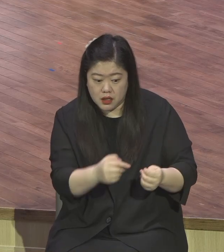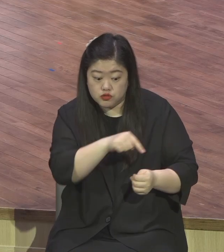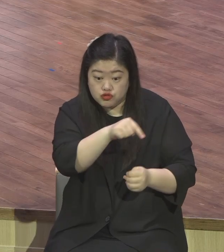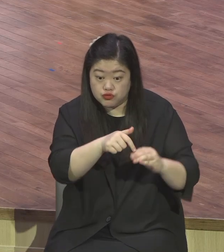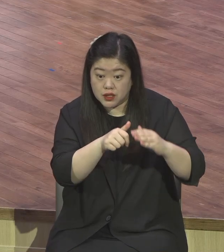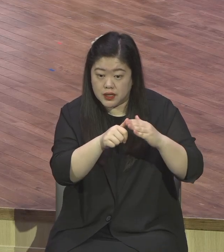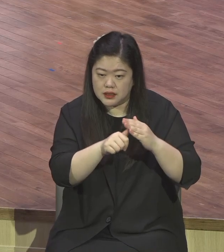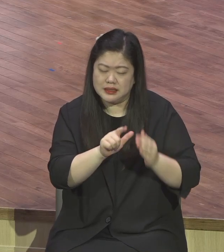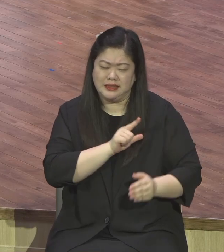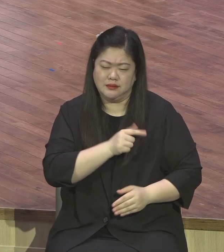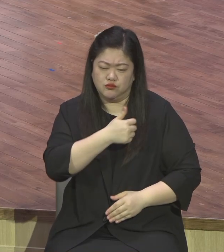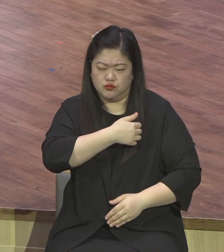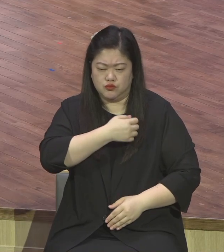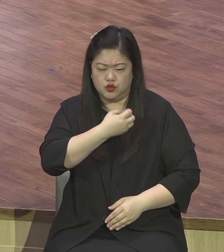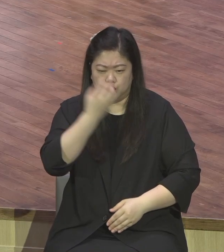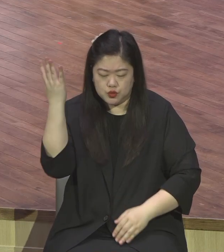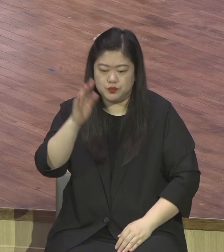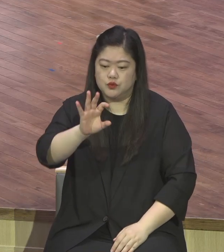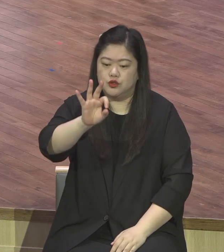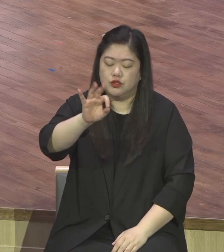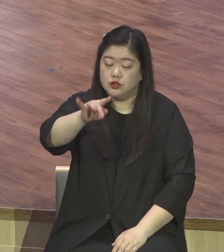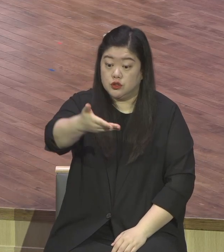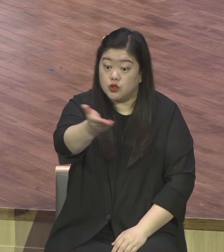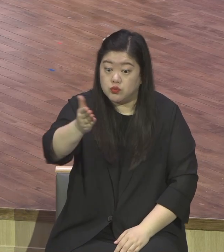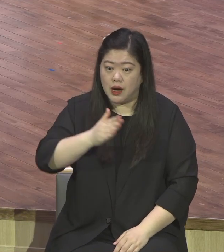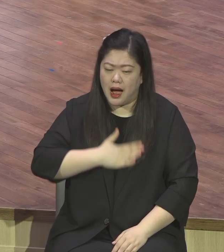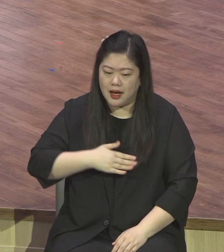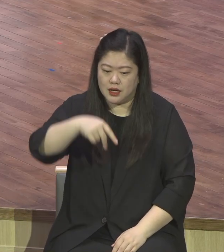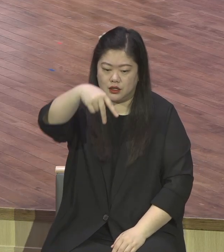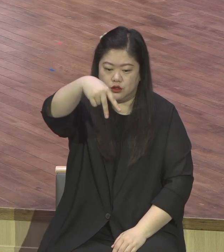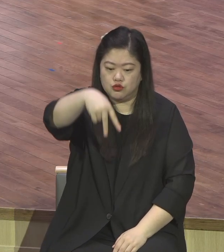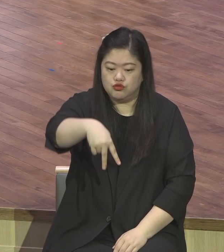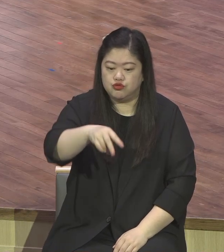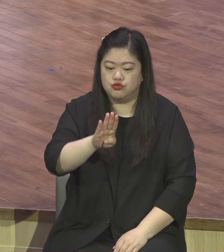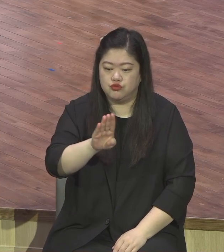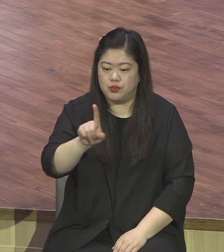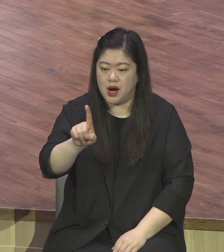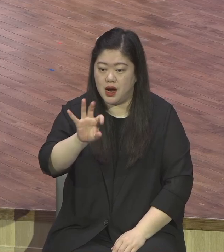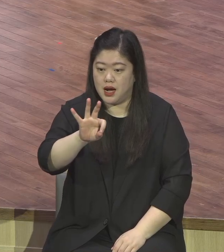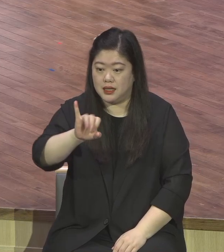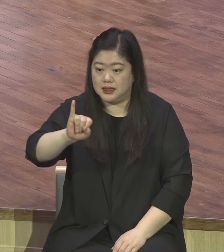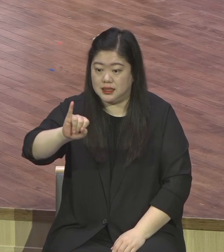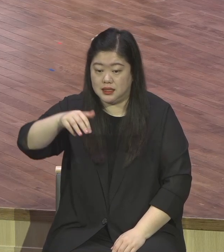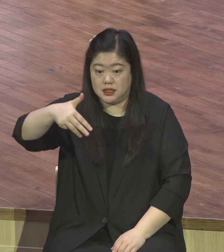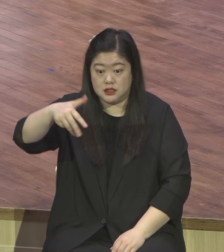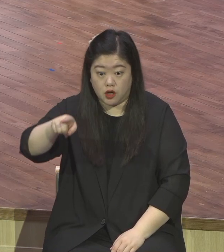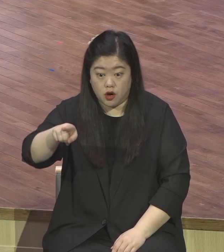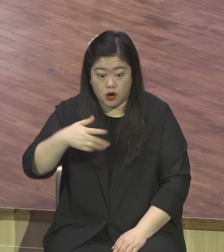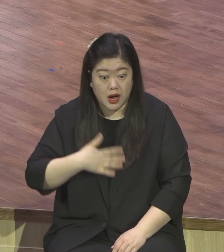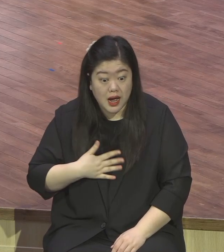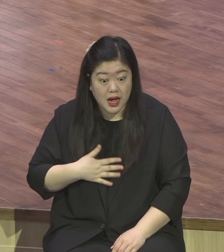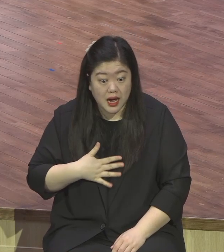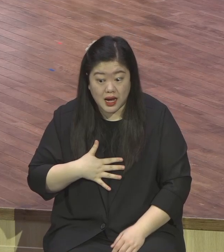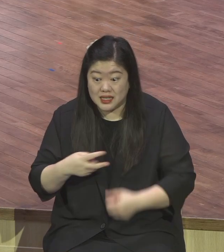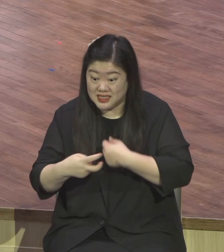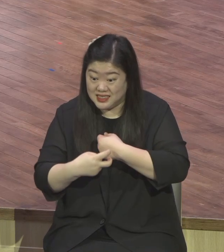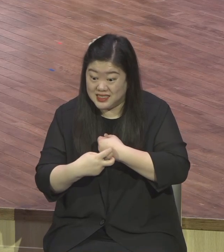이분의 해석입니다. 여러분 잘 아시는 이 수바이처 박사 아프리카에서 평생 어로 선교를 한